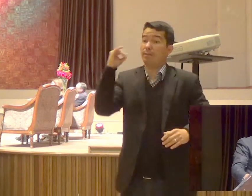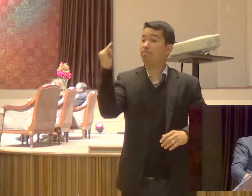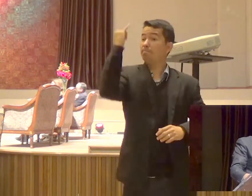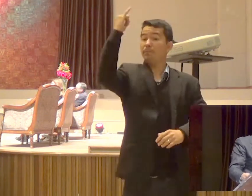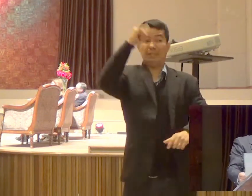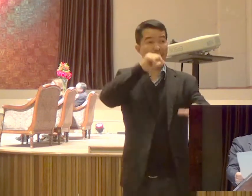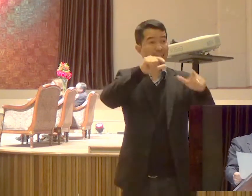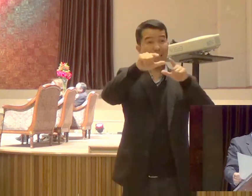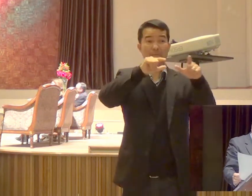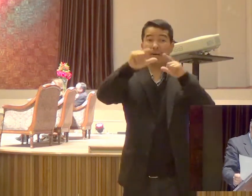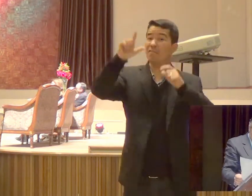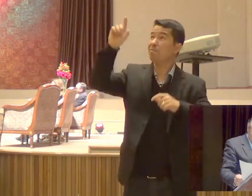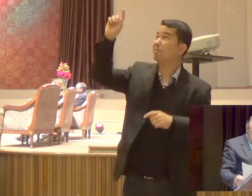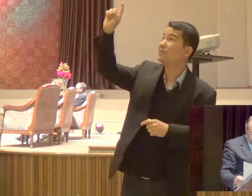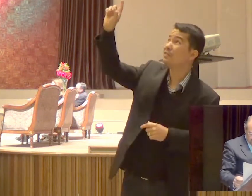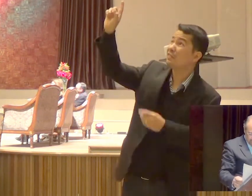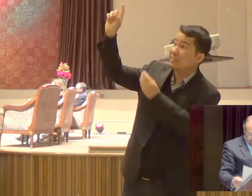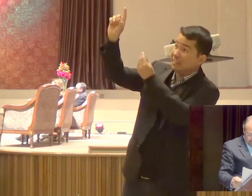foi recebido Pelo Senhor Foi recebido Do Senhor